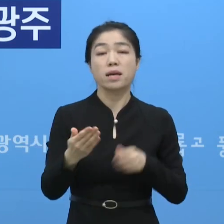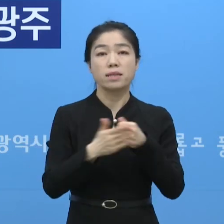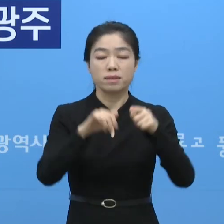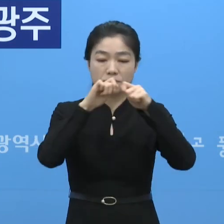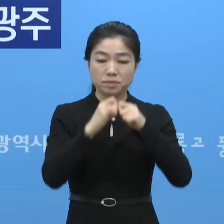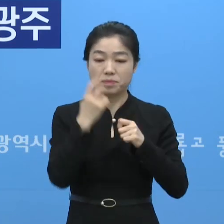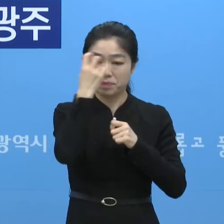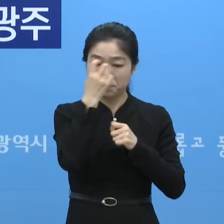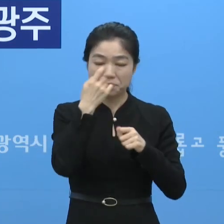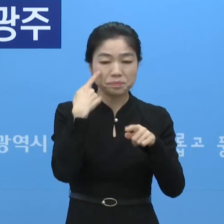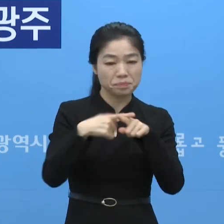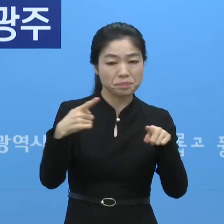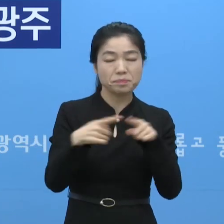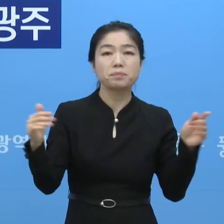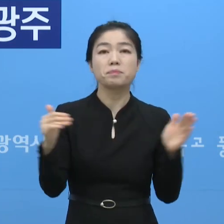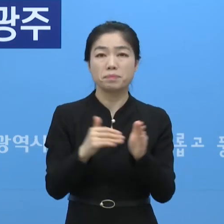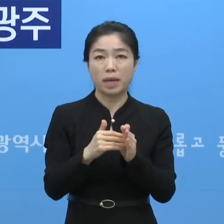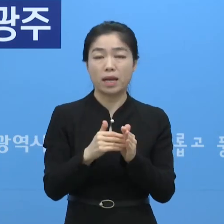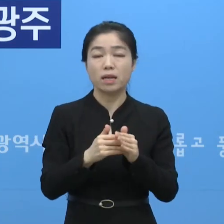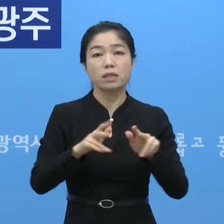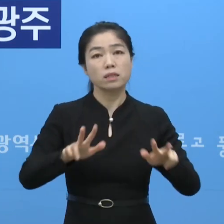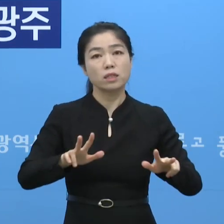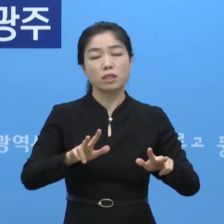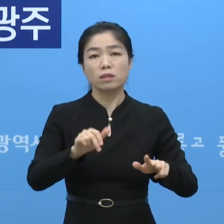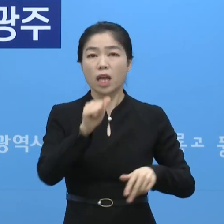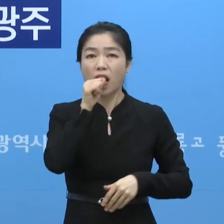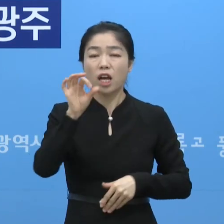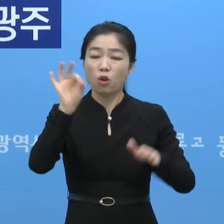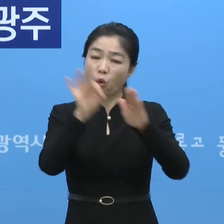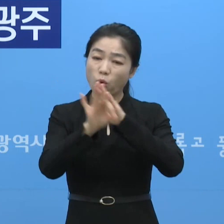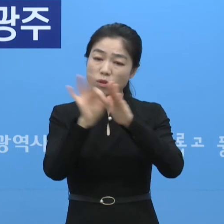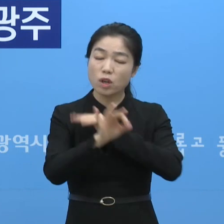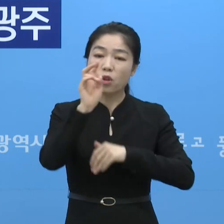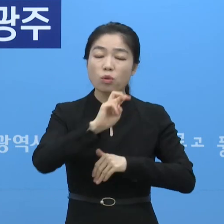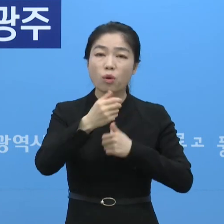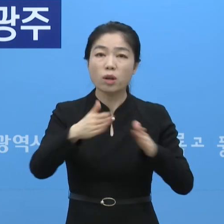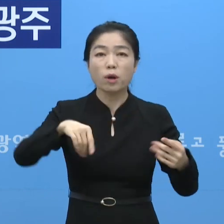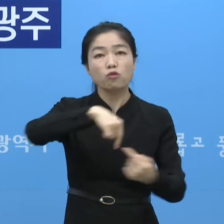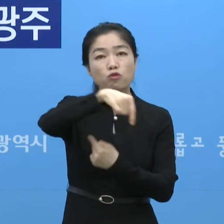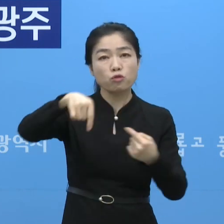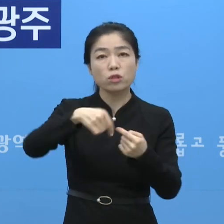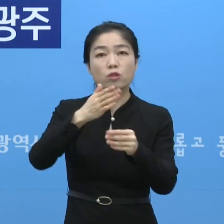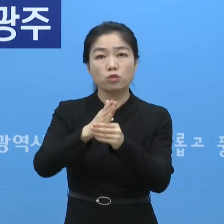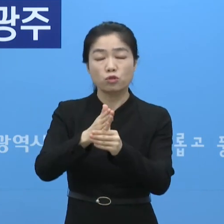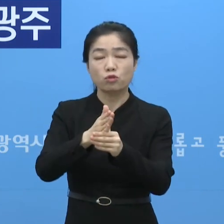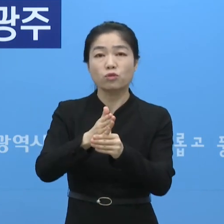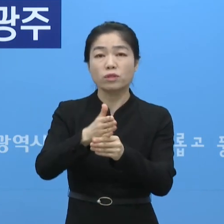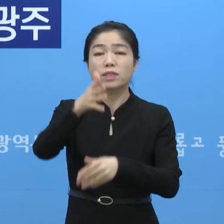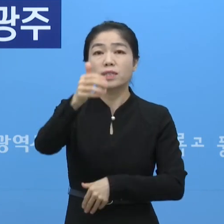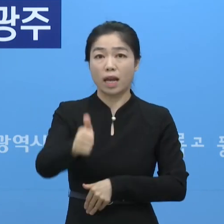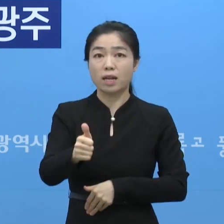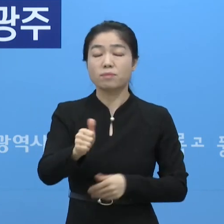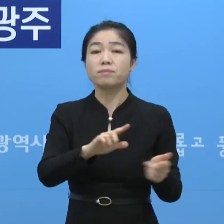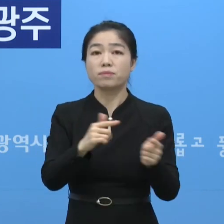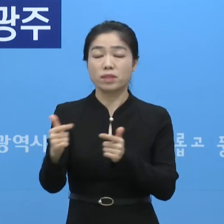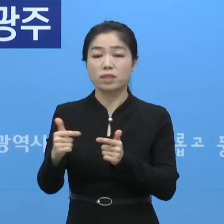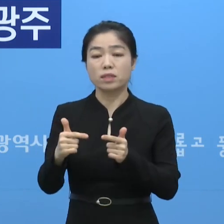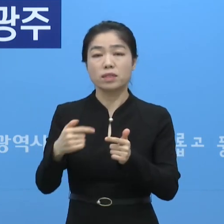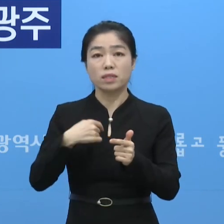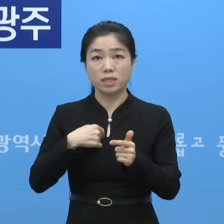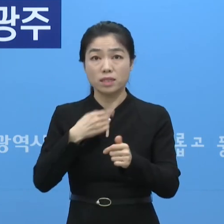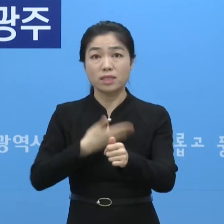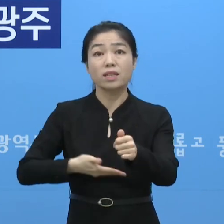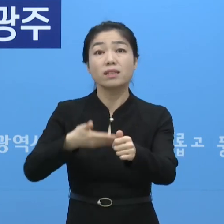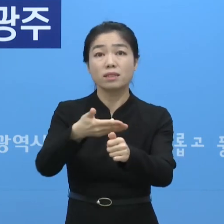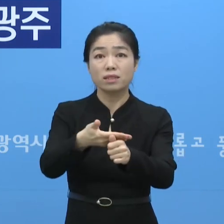그래서 심층 현장평가를 좀 해봤는데요. 지금 동전노래방 운영하고 계시는 시설주께서는 저희들이 제시한